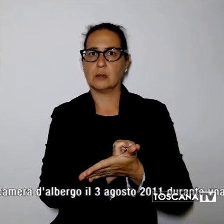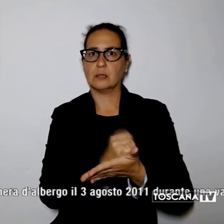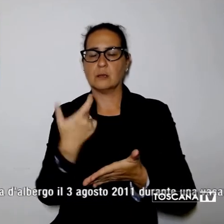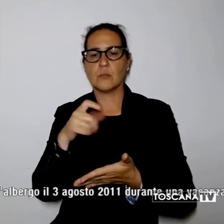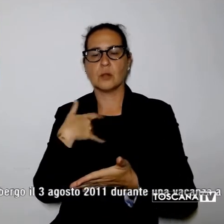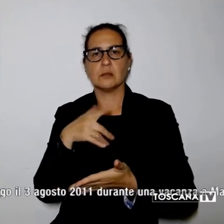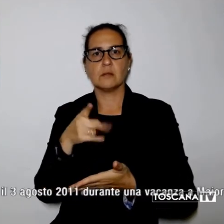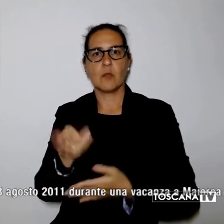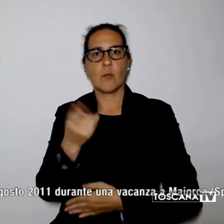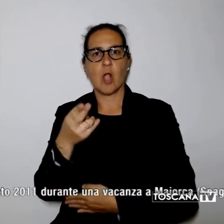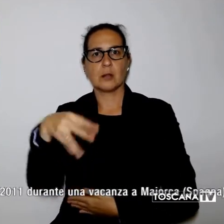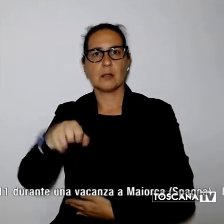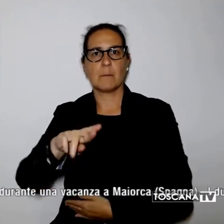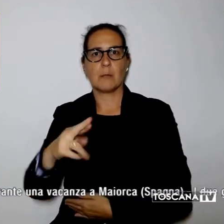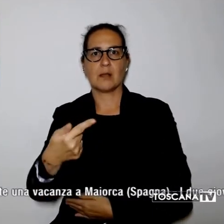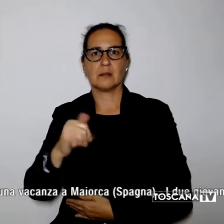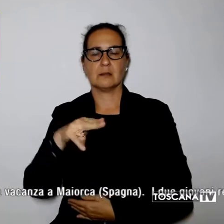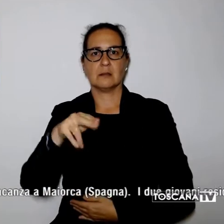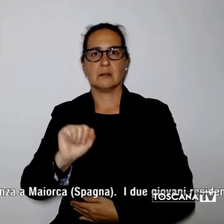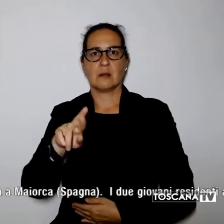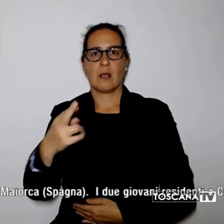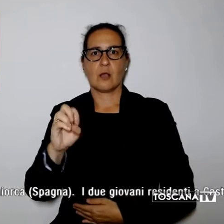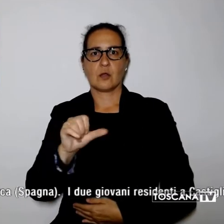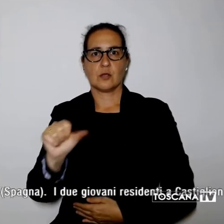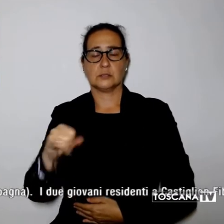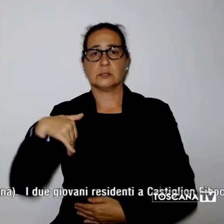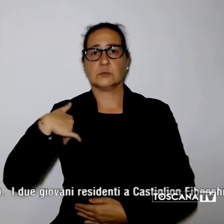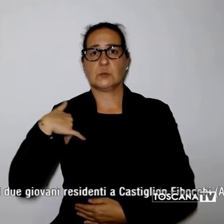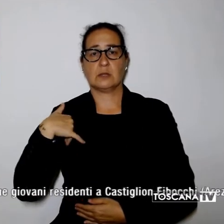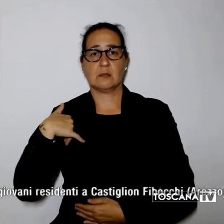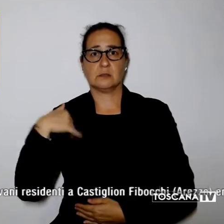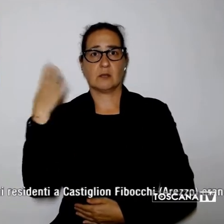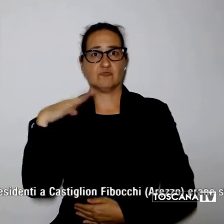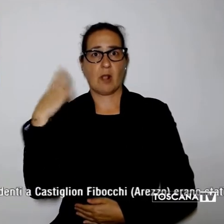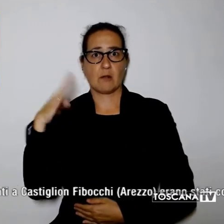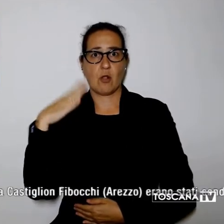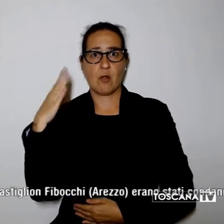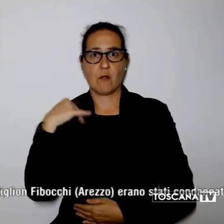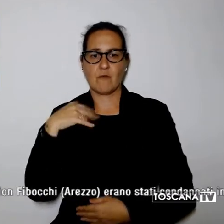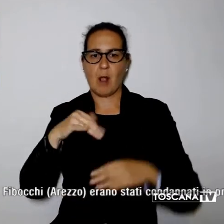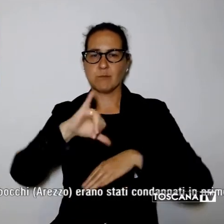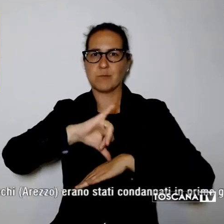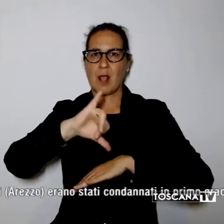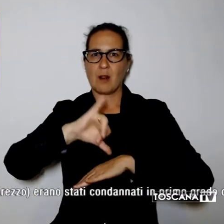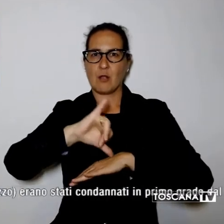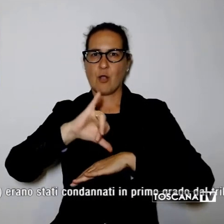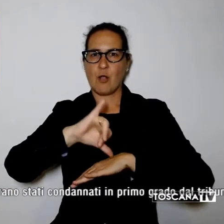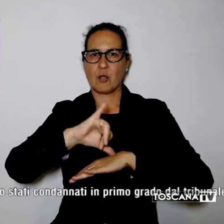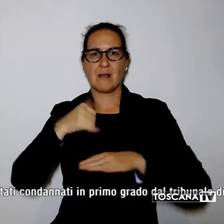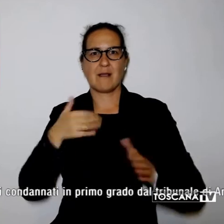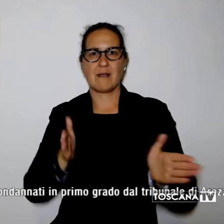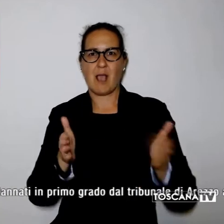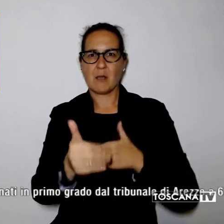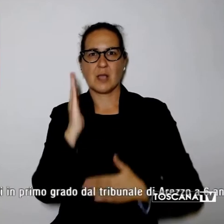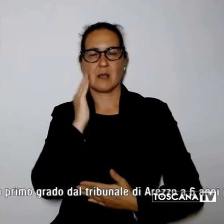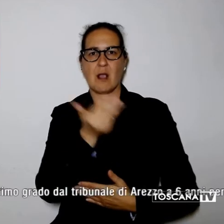Rossi, la studentessa genovese, morta precipitando dal balcone della loro camera d'albergo